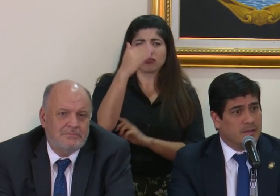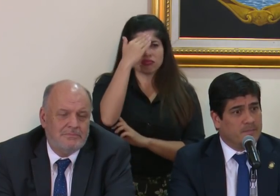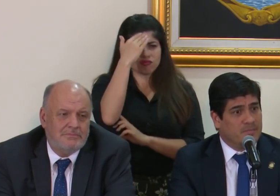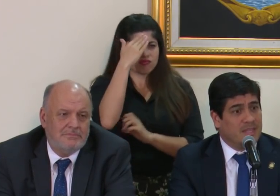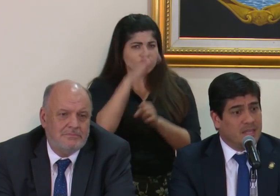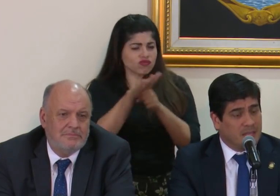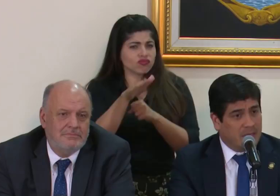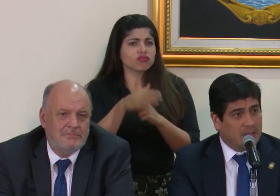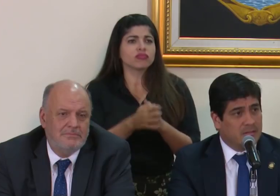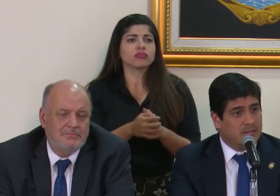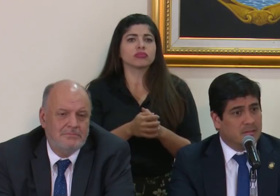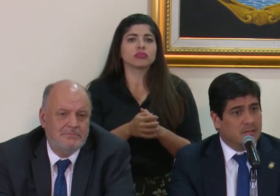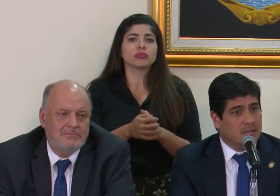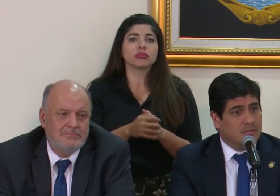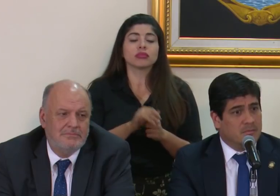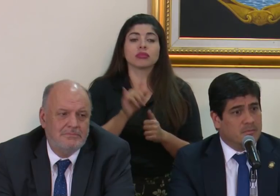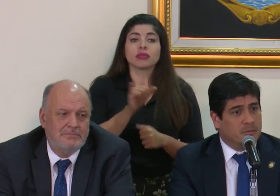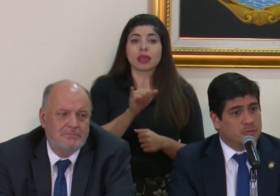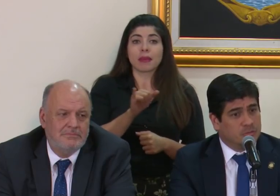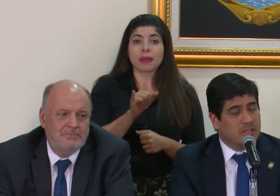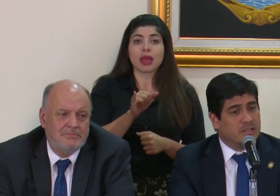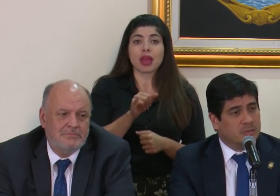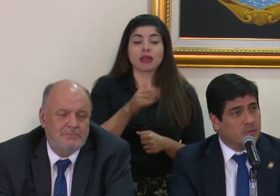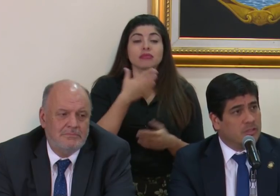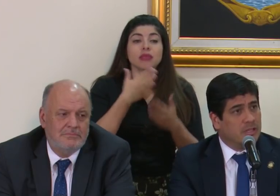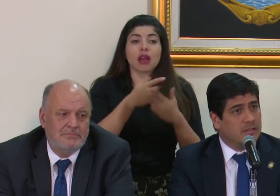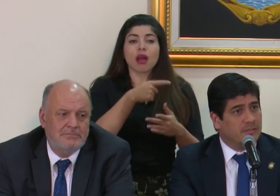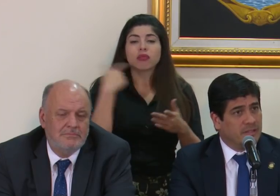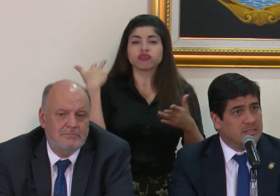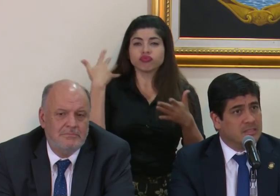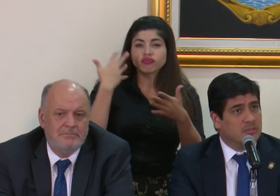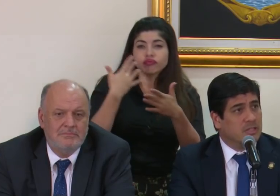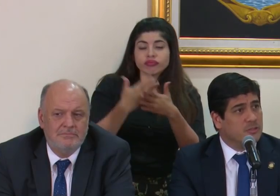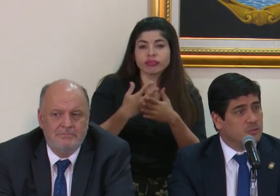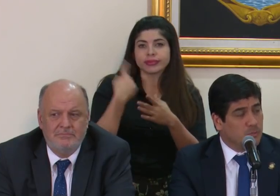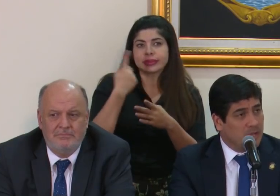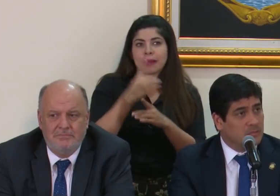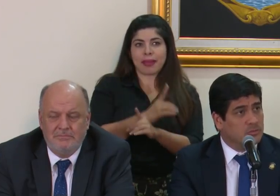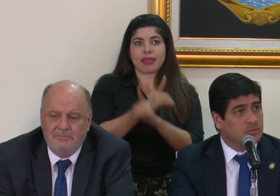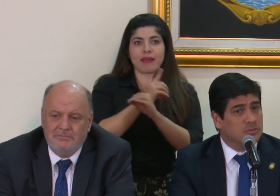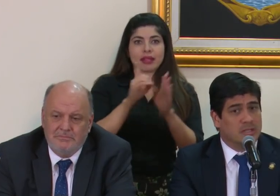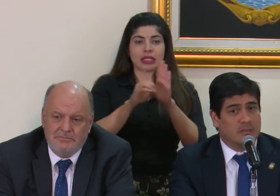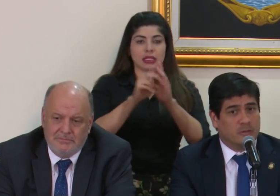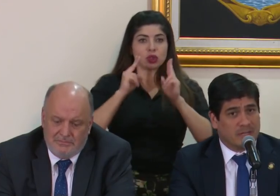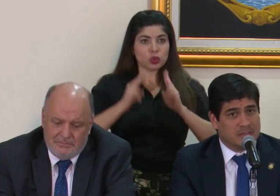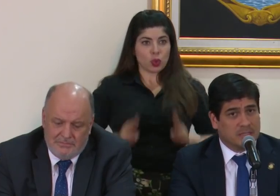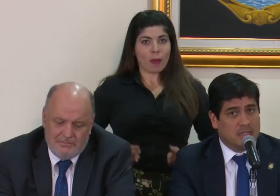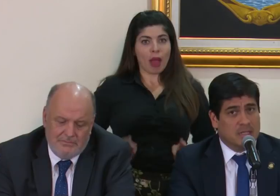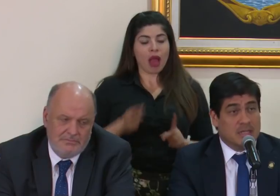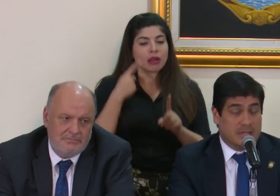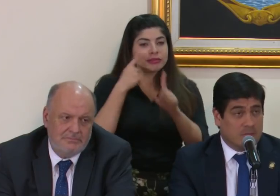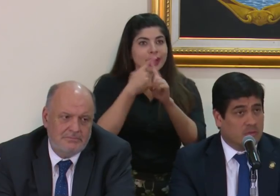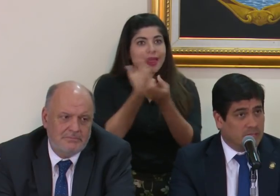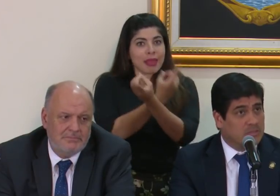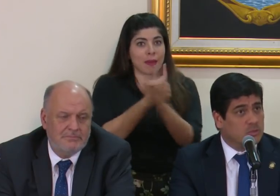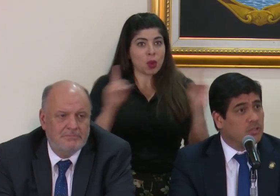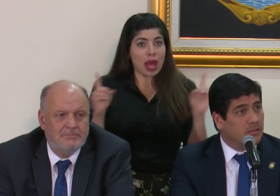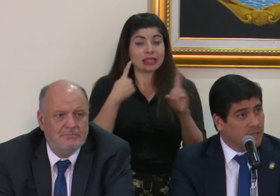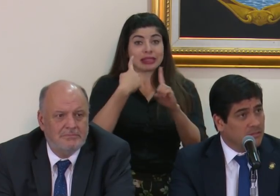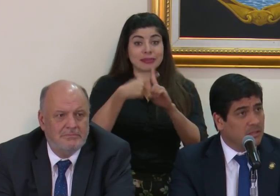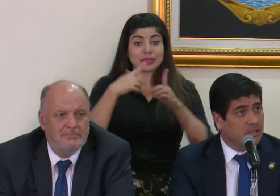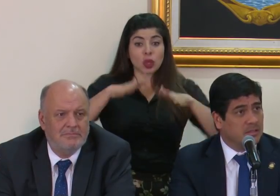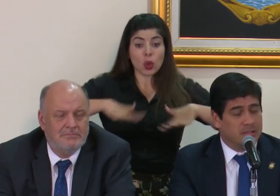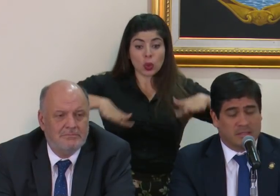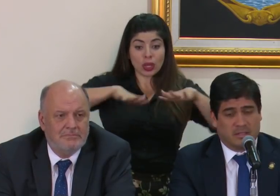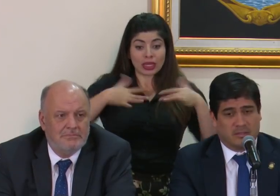y que por su trayectoria en defensa de los derechos humanos, de la democracia, y en el contexto